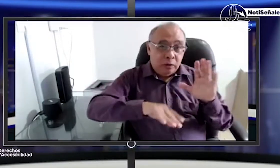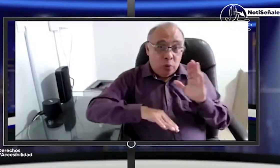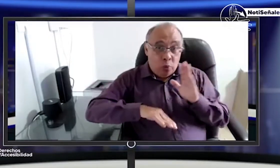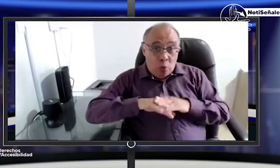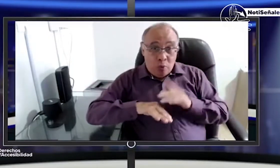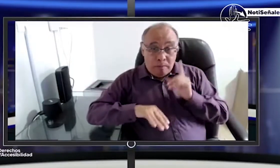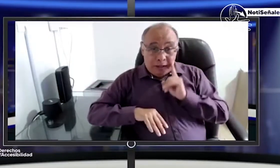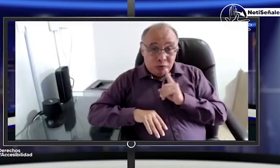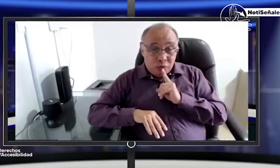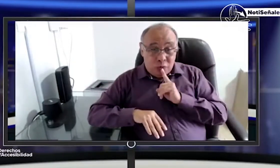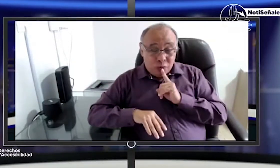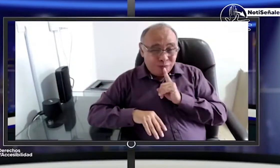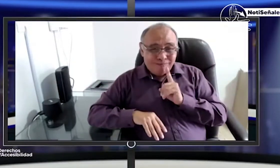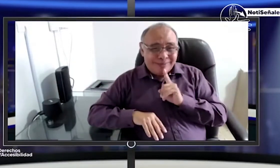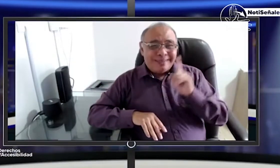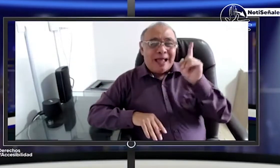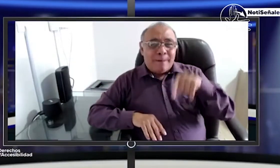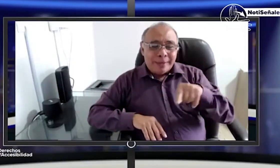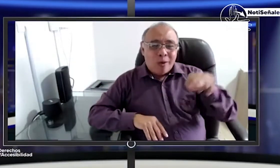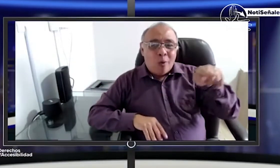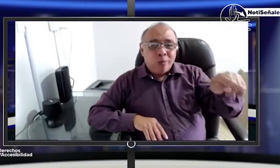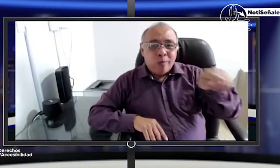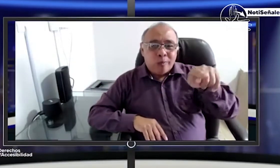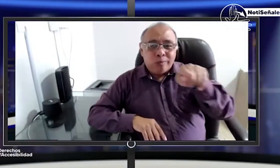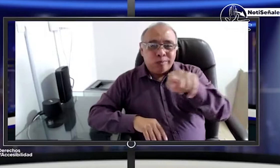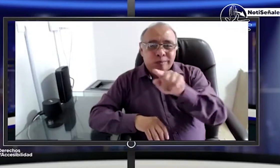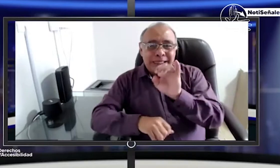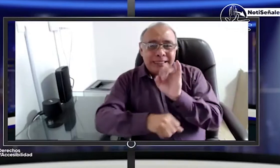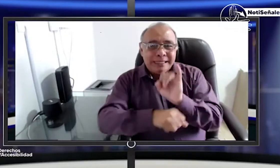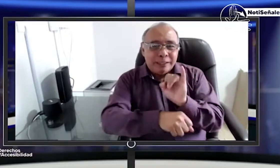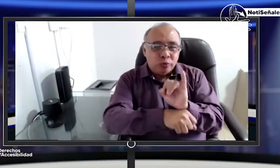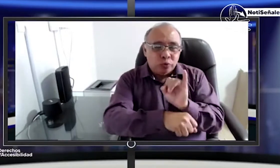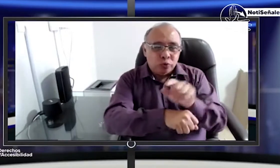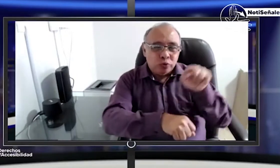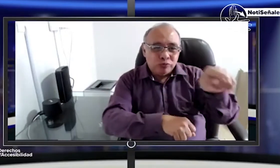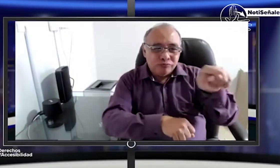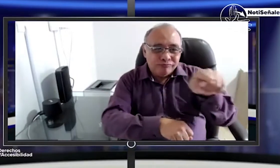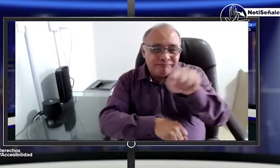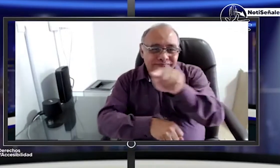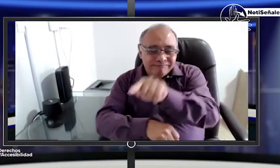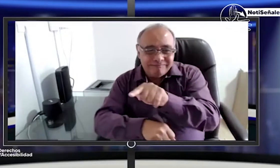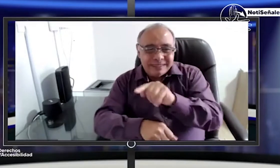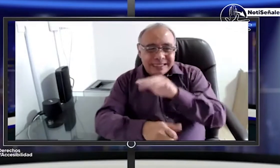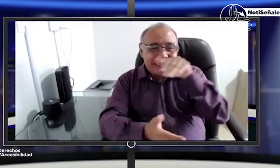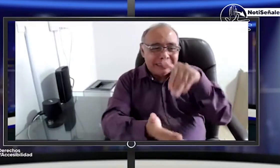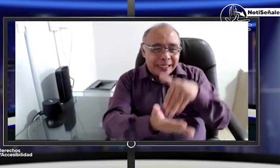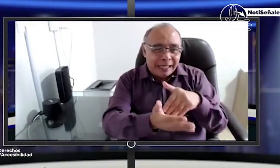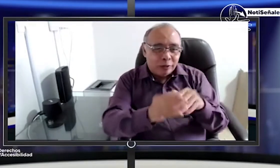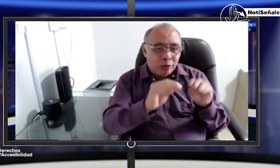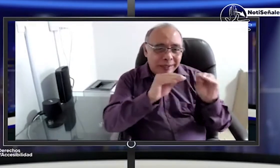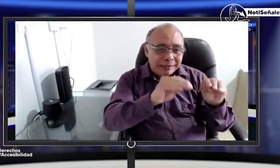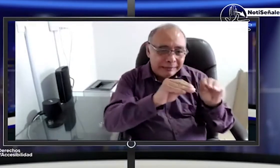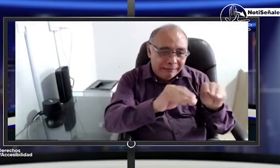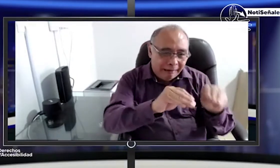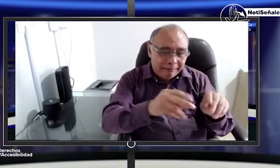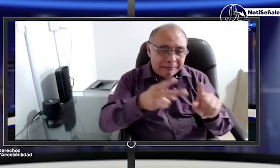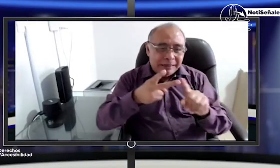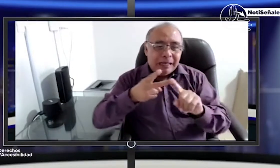hablando con el resto de personas sordas interesadas y nos comentan de situaciones a las que se están enfrentando en diferentes